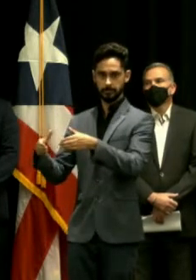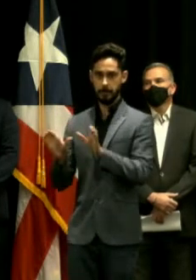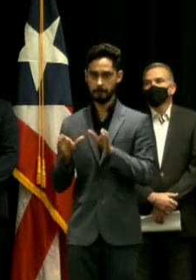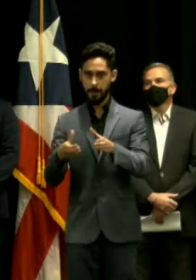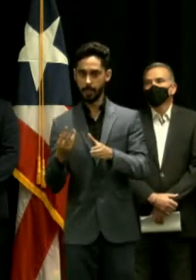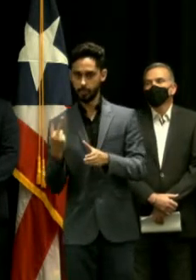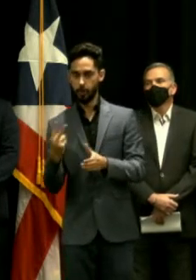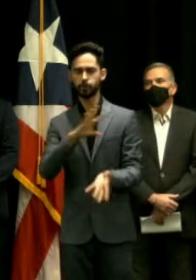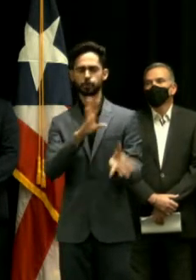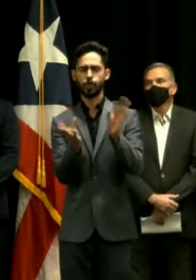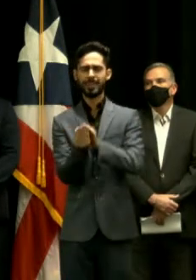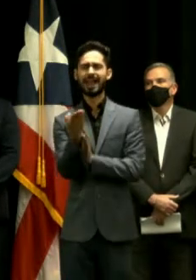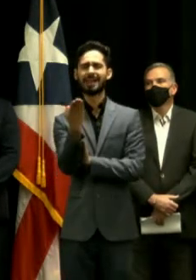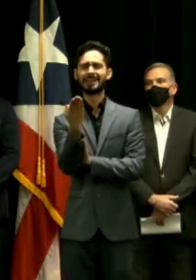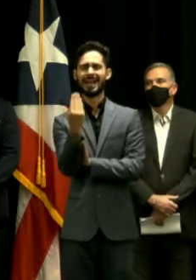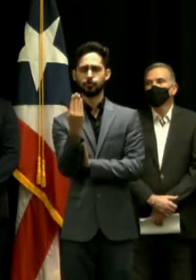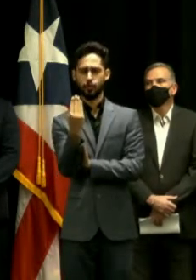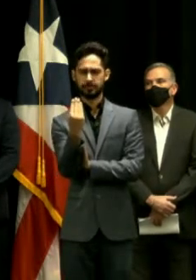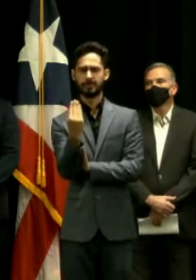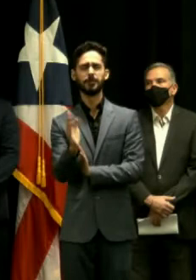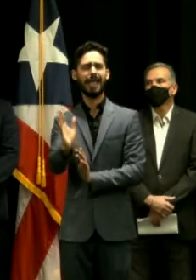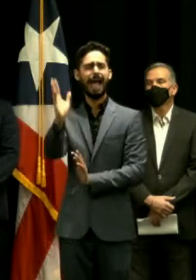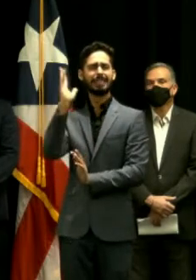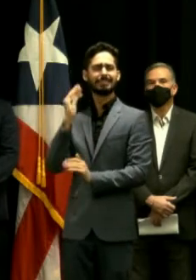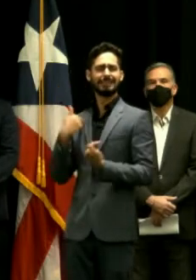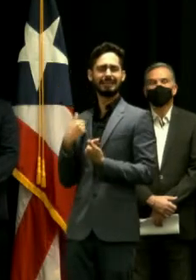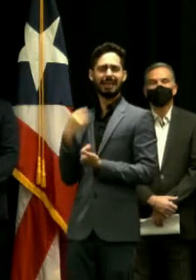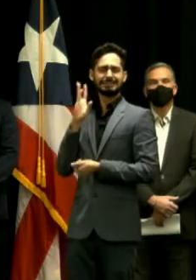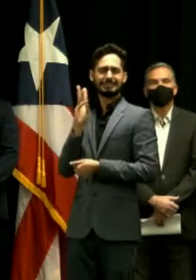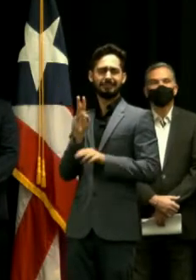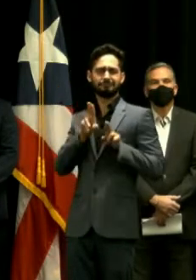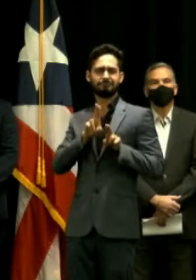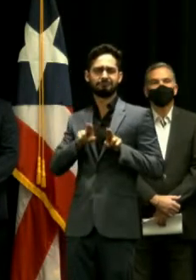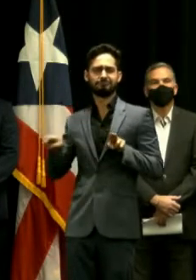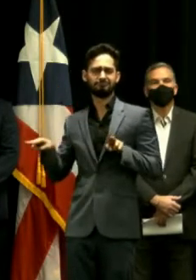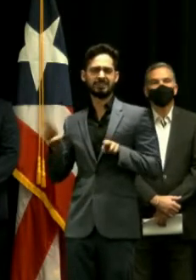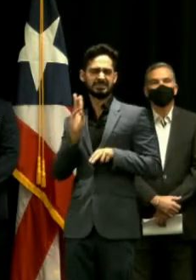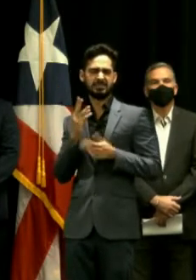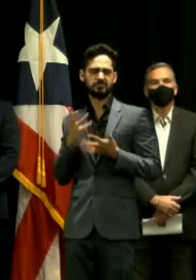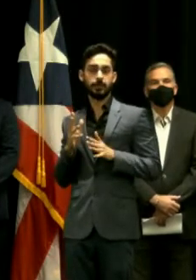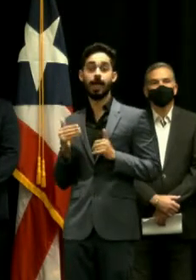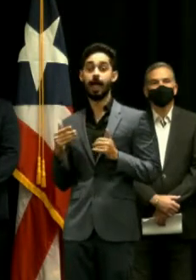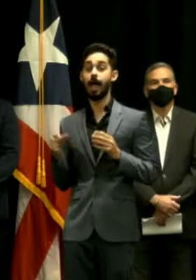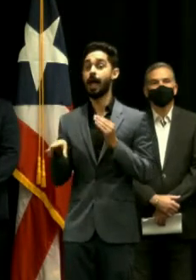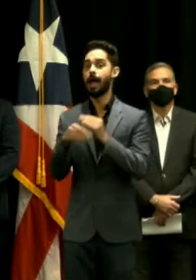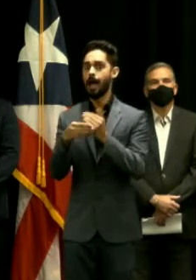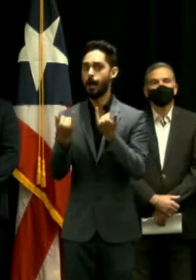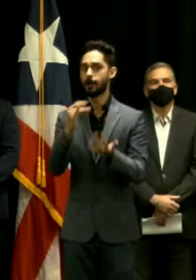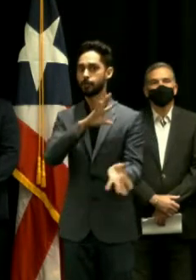lo que contenía era alrededor de 6 camas. El nuevo hospital